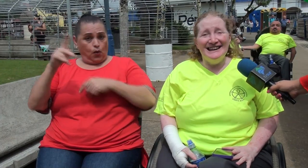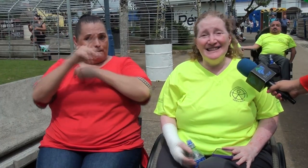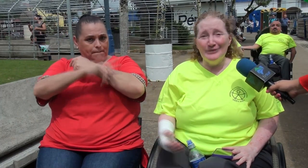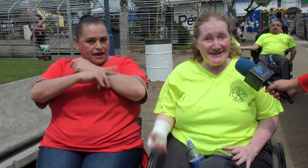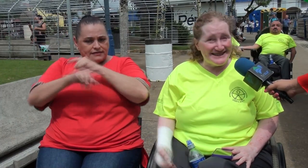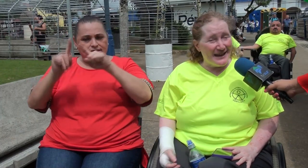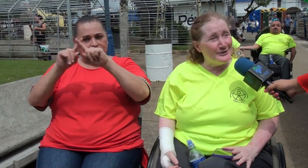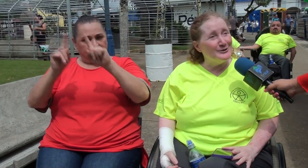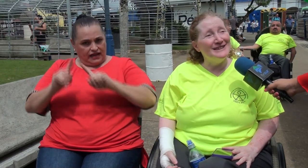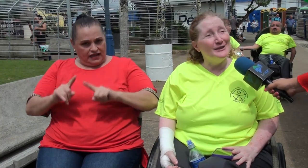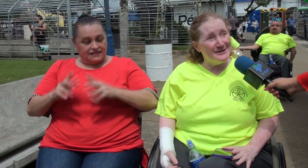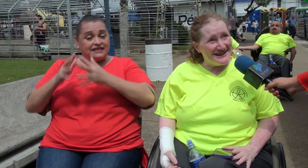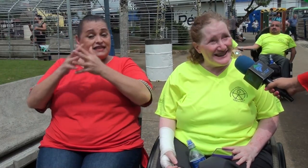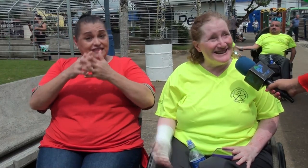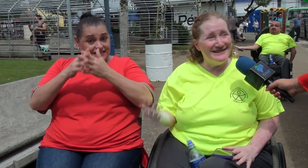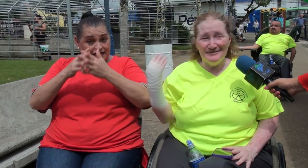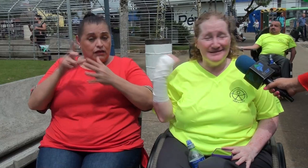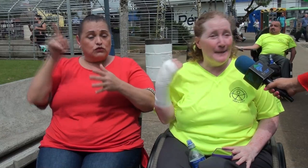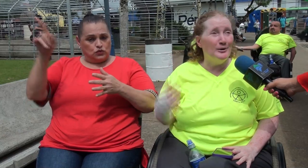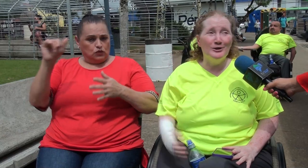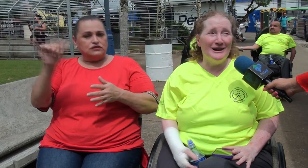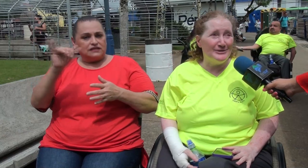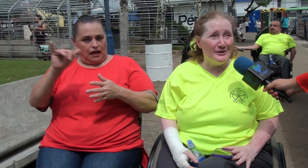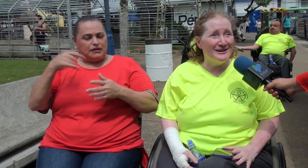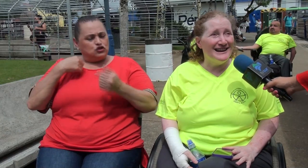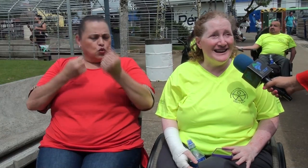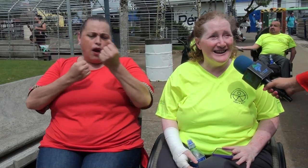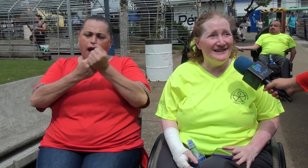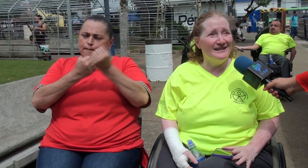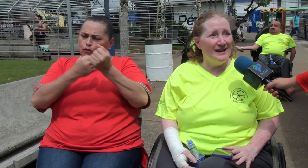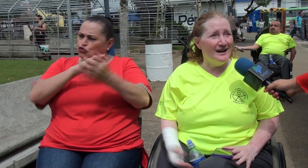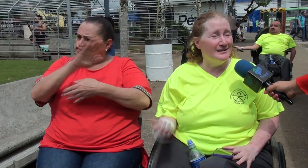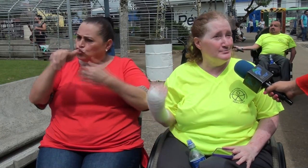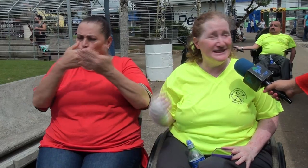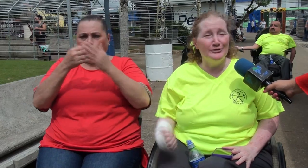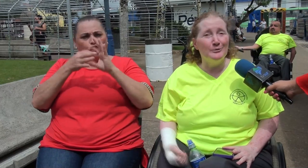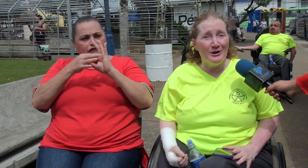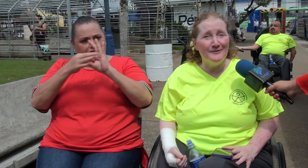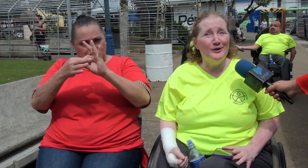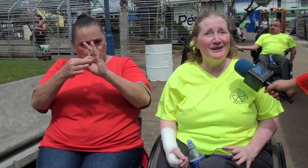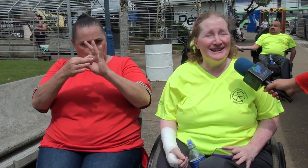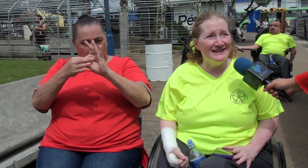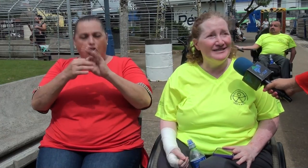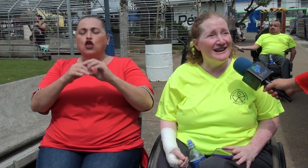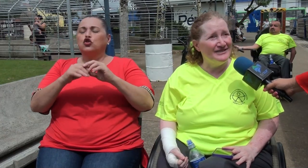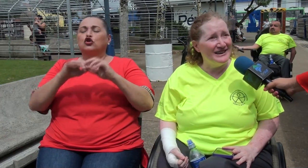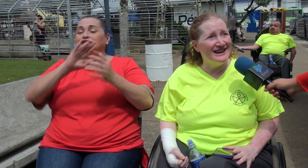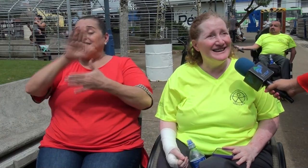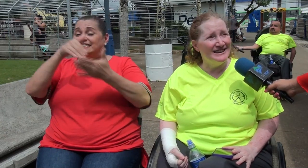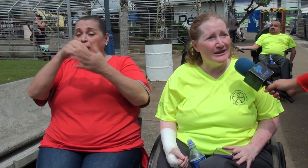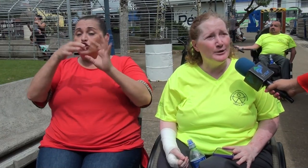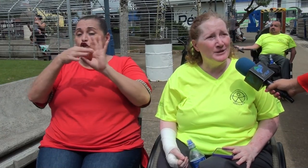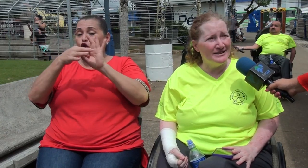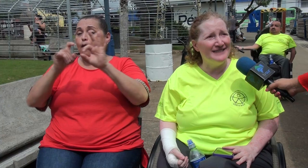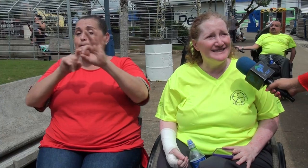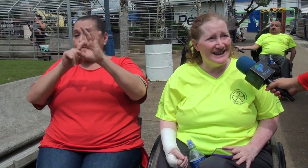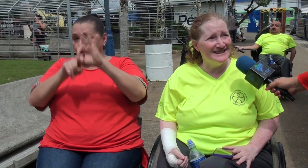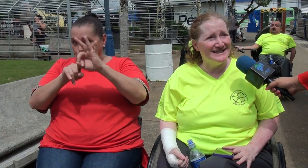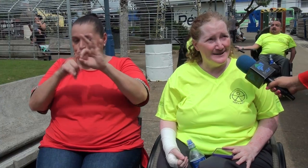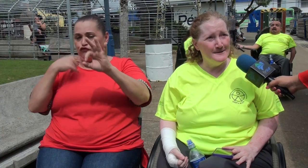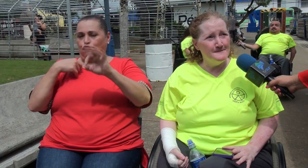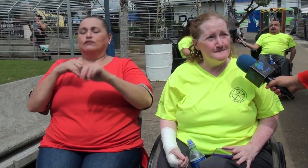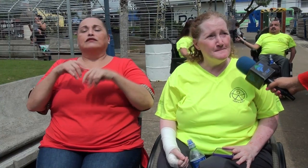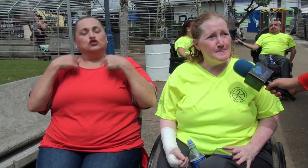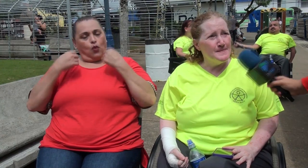y en los Estados Unidos y apoyo a todo que Centro Morfo y la gente aquí en la comunidad